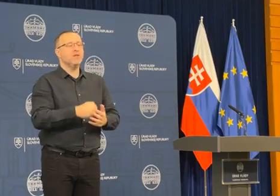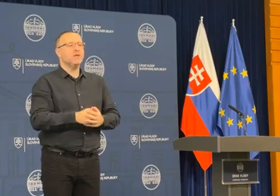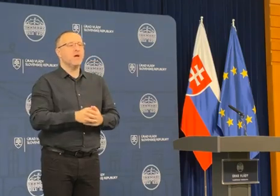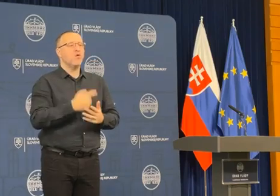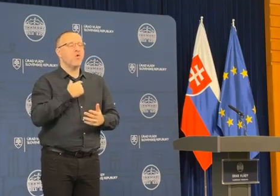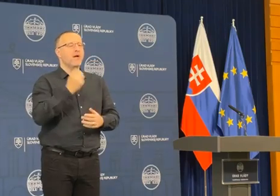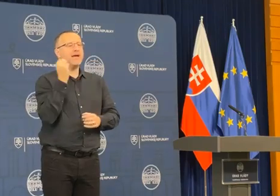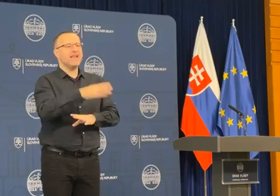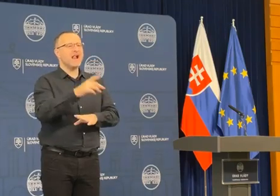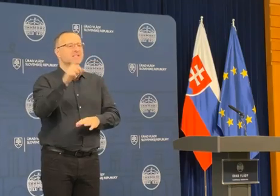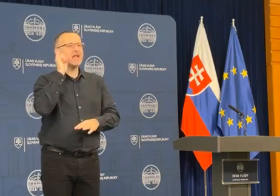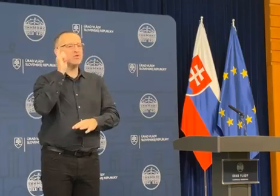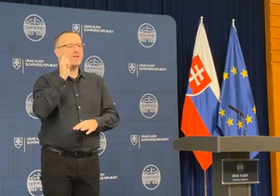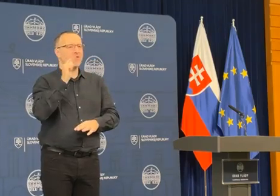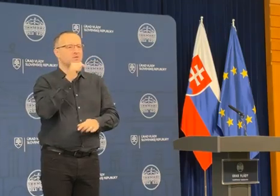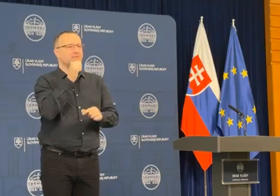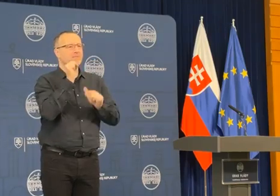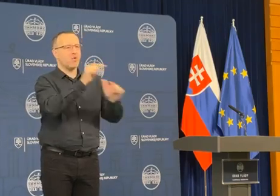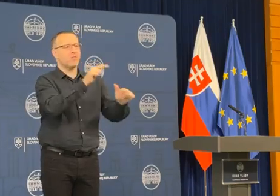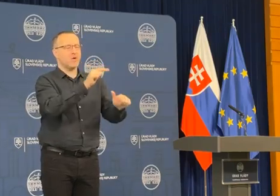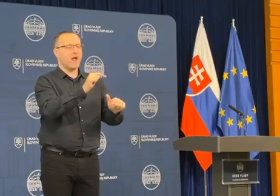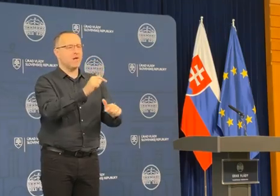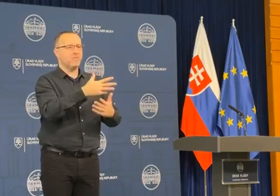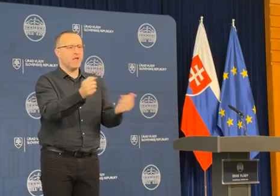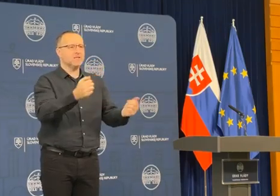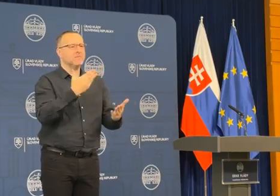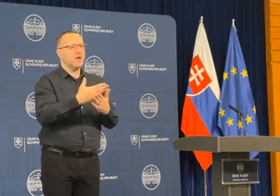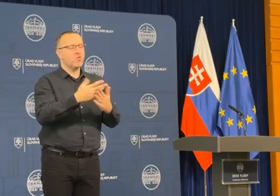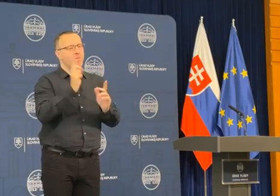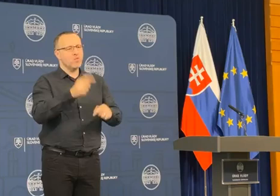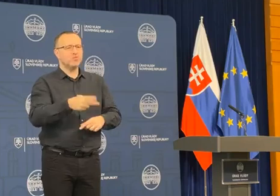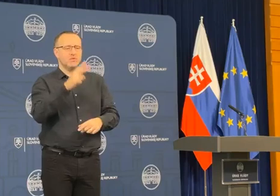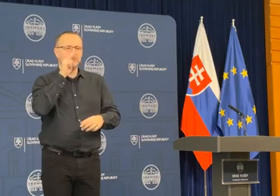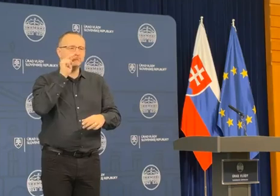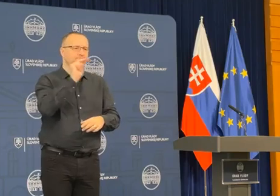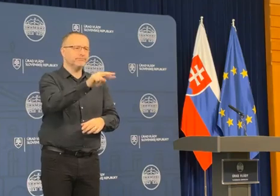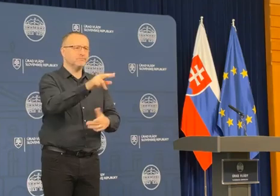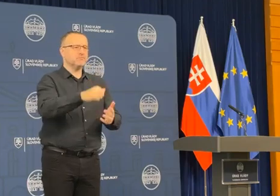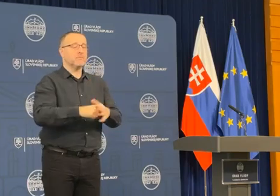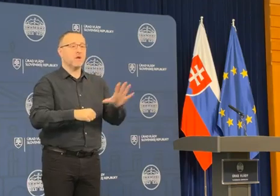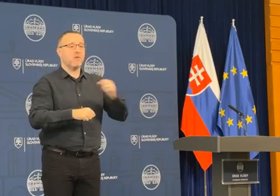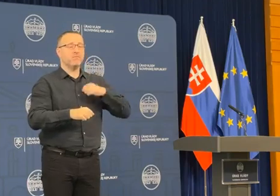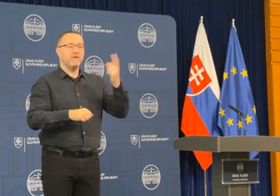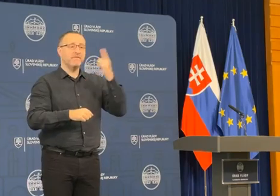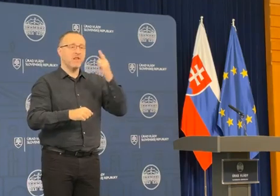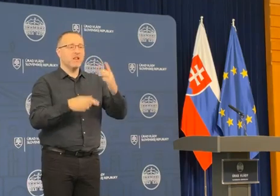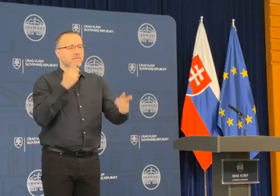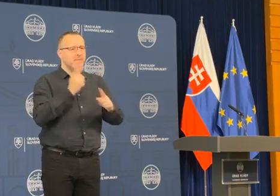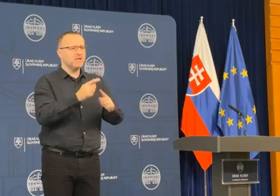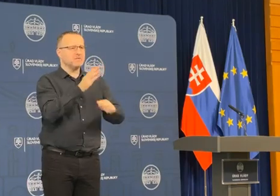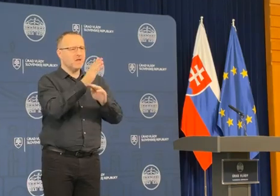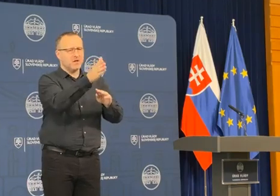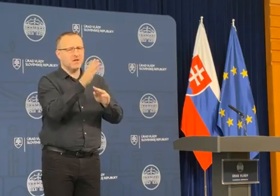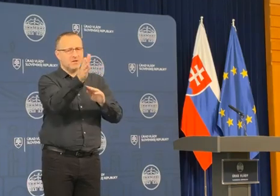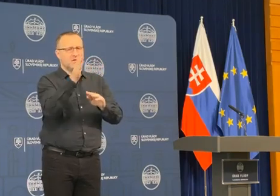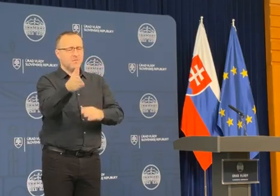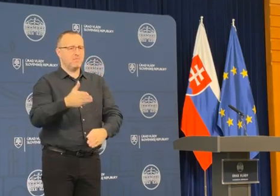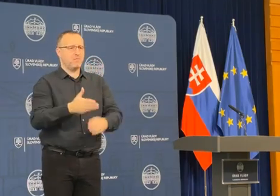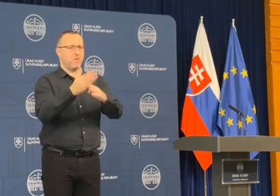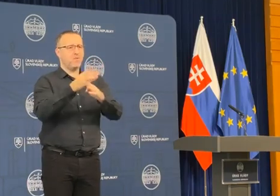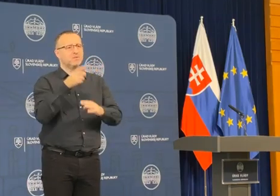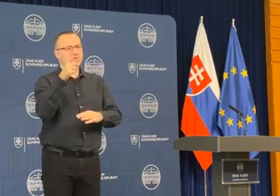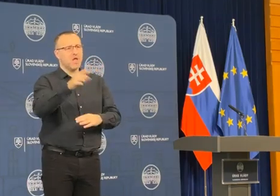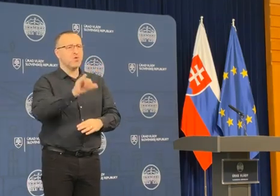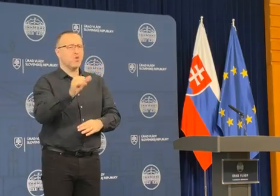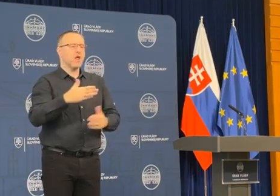možno nečerpali toľko peniazy. Preto musíme ich mať podrobnohľadom, aby sme vedeli veľmi adresne pomáhať tie, ktoré by